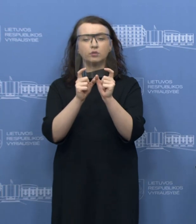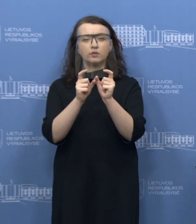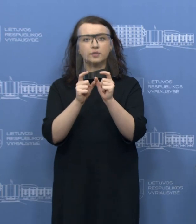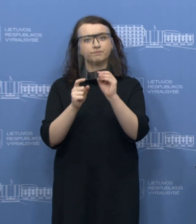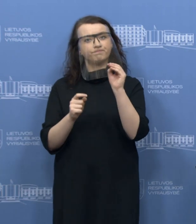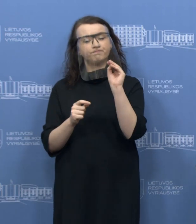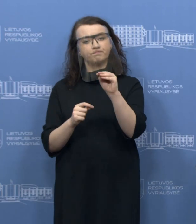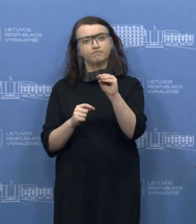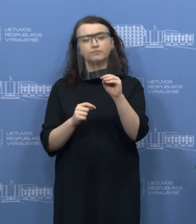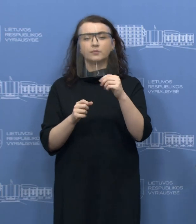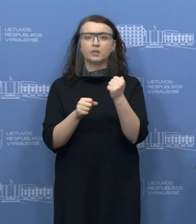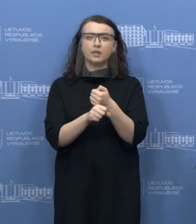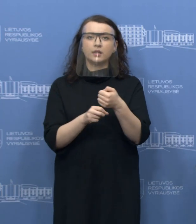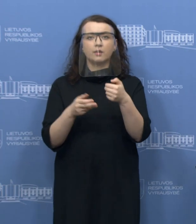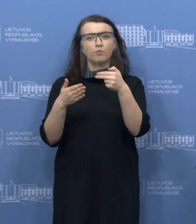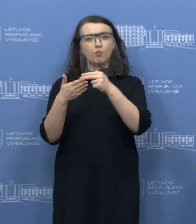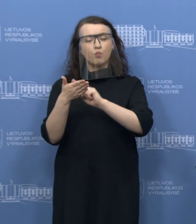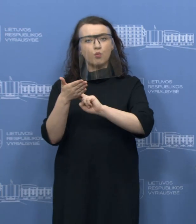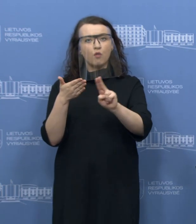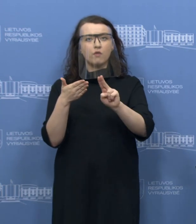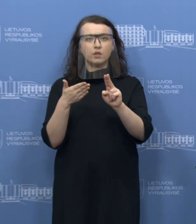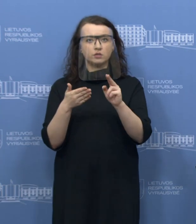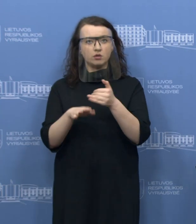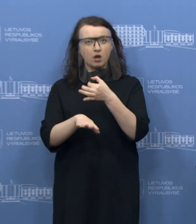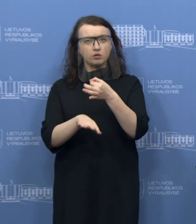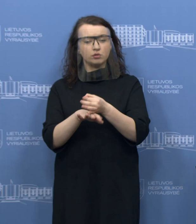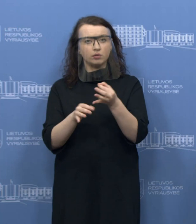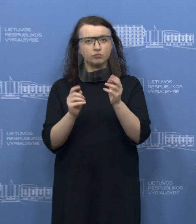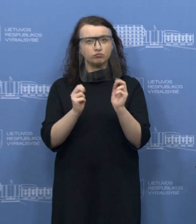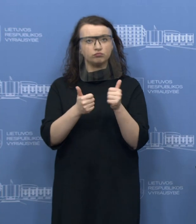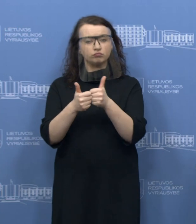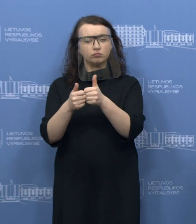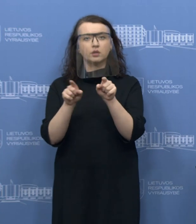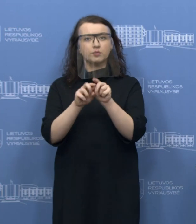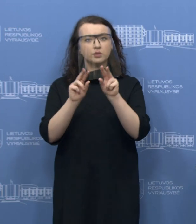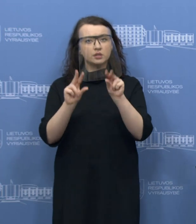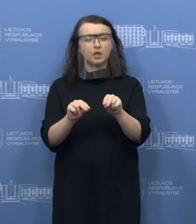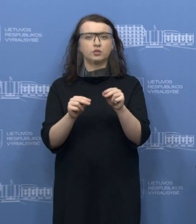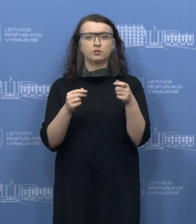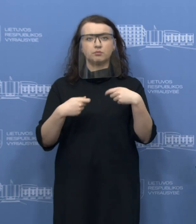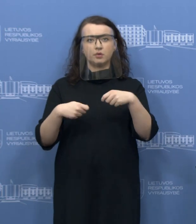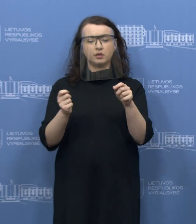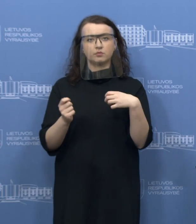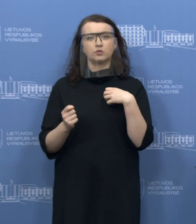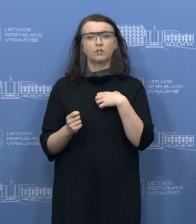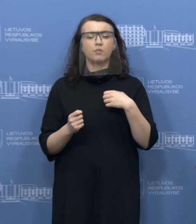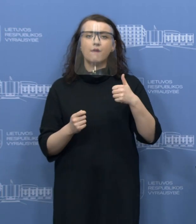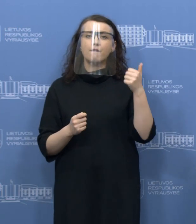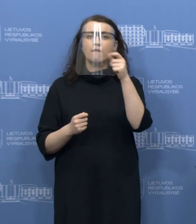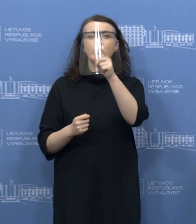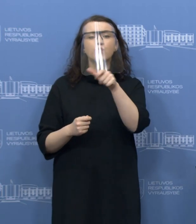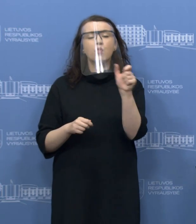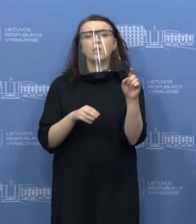kad būtų laikomasi tiek profesinio atidumo reikalavimu, tiek ir sąžininkos prekybos principų, kad vartotojai